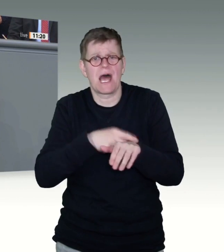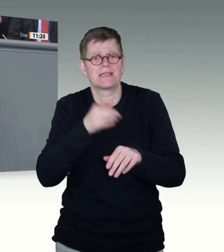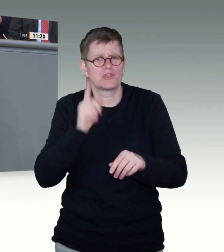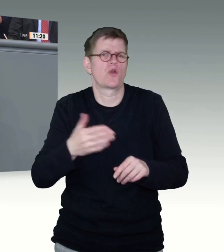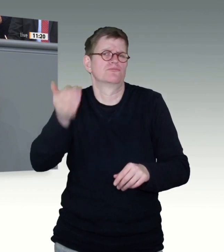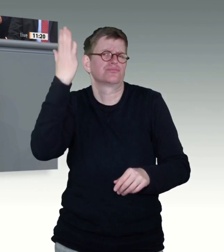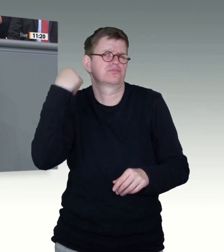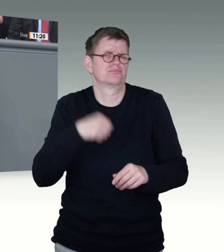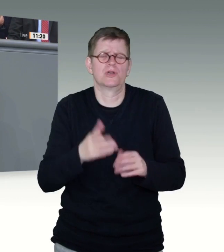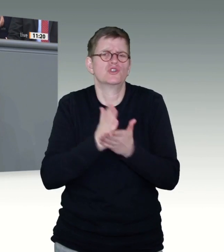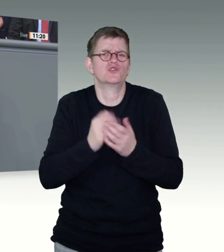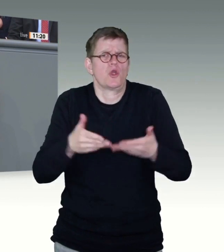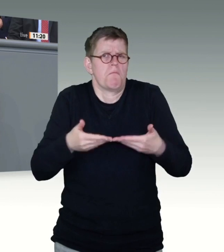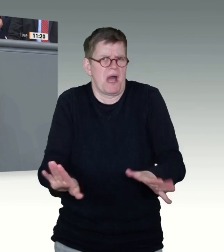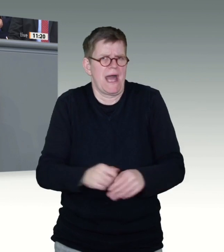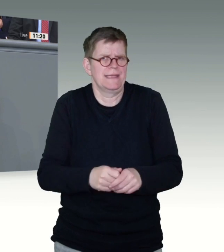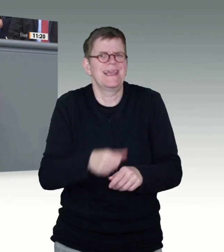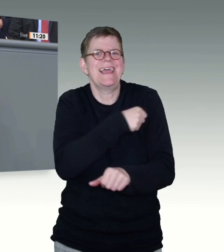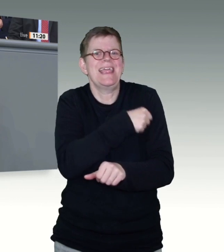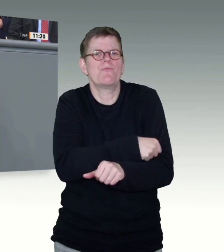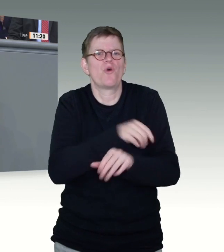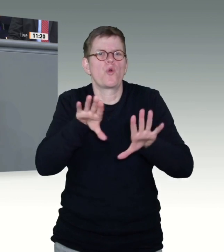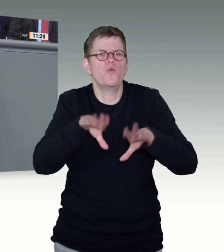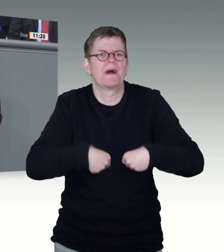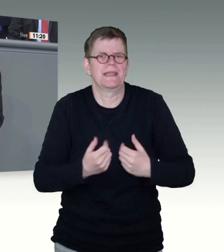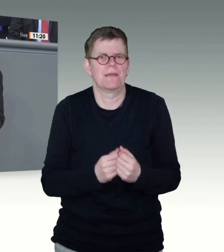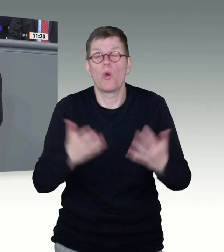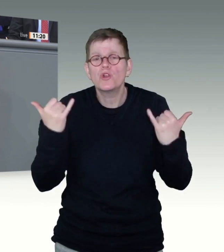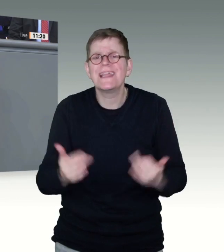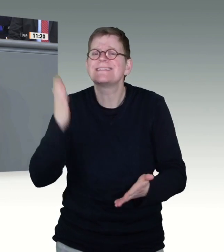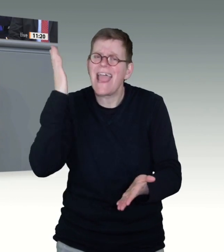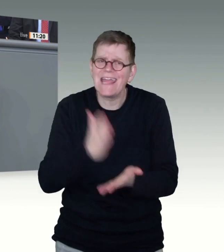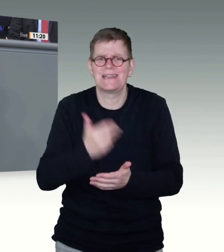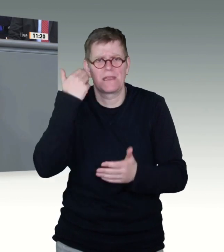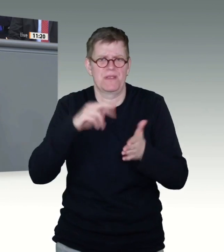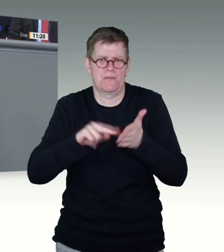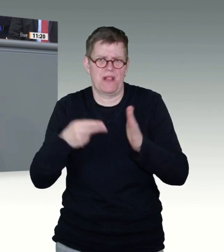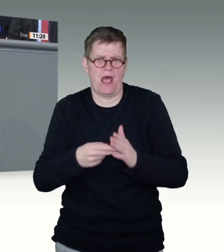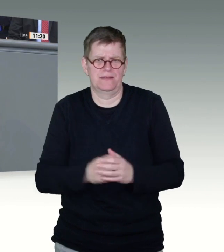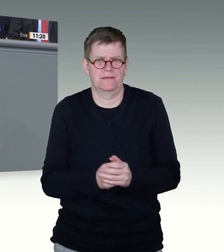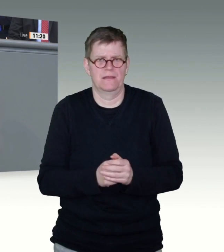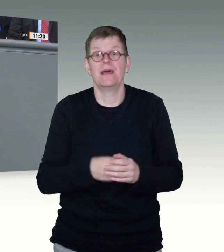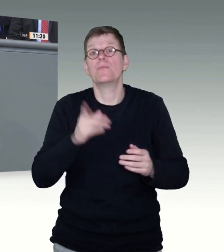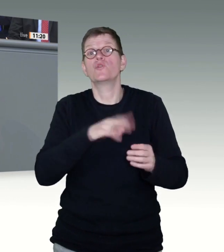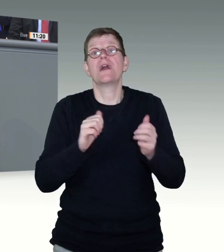Serviceopposition wäre jetzt eine gute Geste. Dr. Ullmann, erlauben Sie eine Zwischenfrage oder eine Bemerkung von Frau Dittmann? Ja,